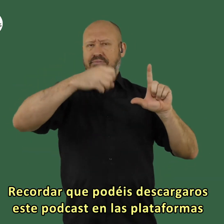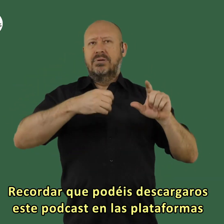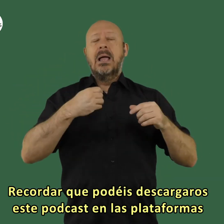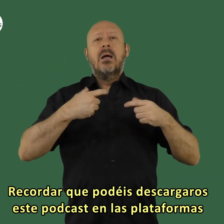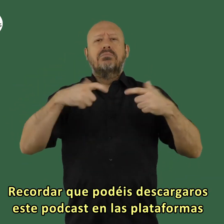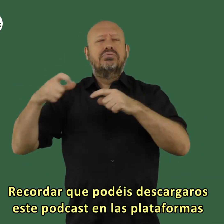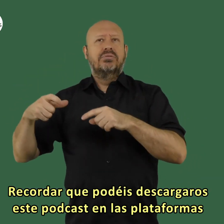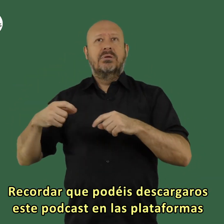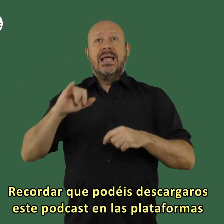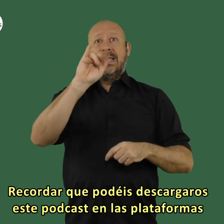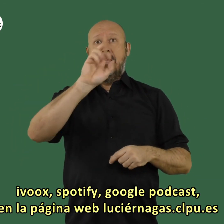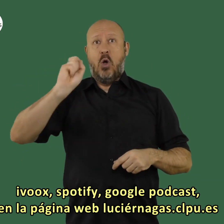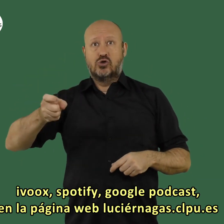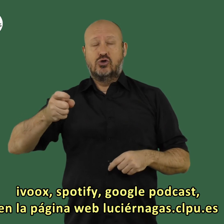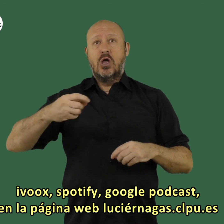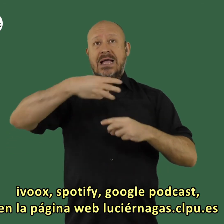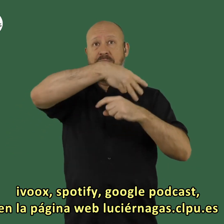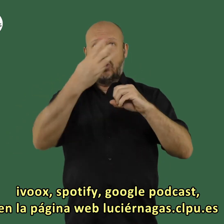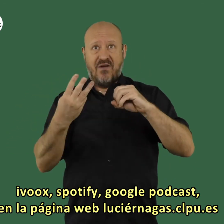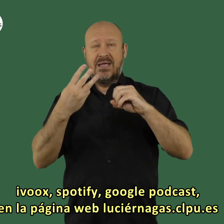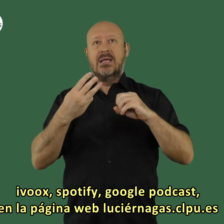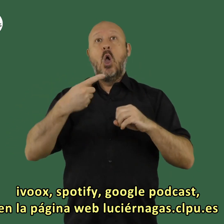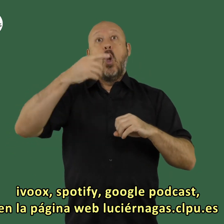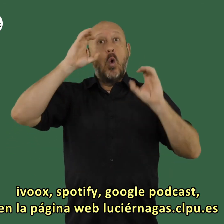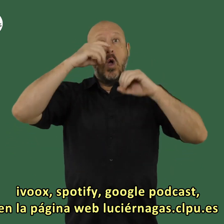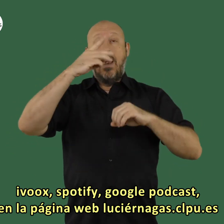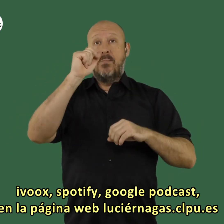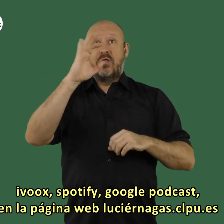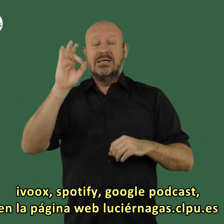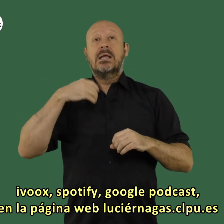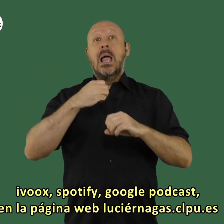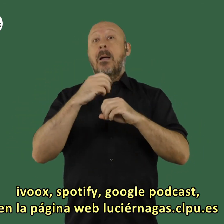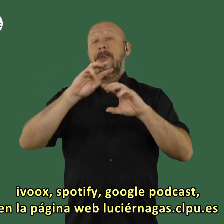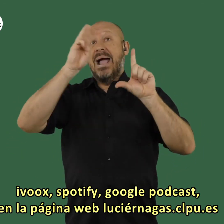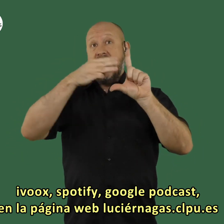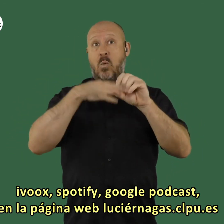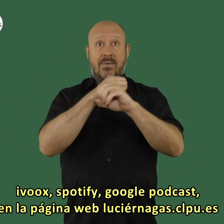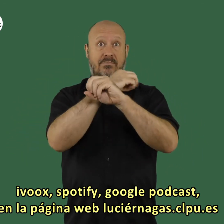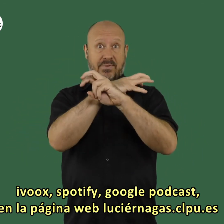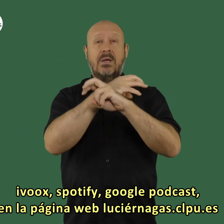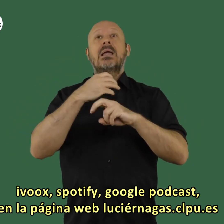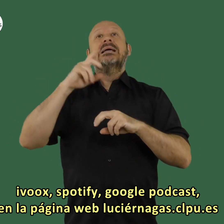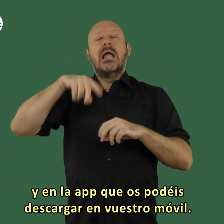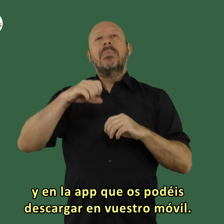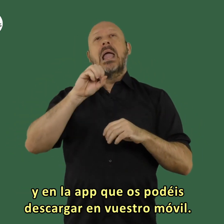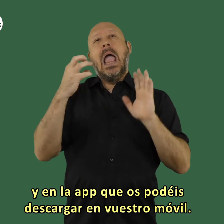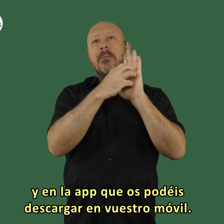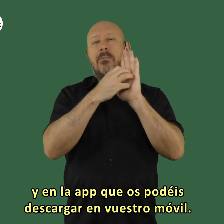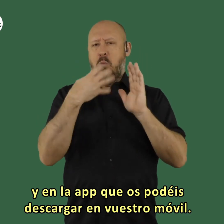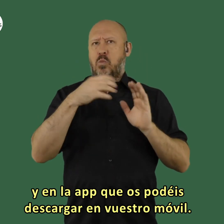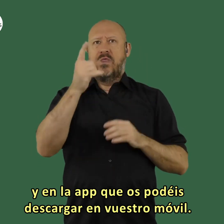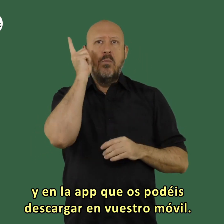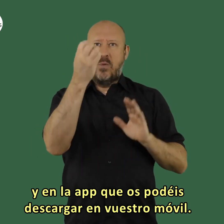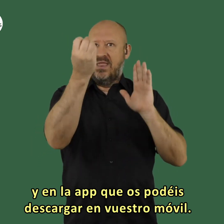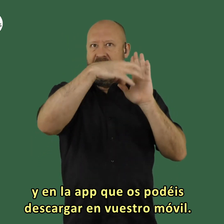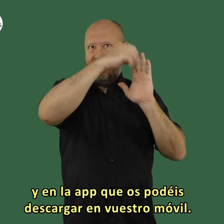que podéis descargaros este podcast en las plataformas ivox spotify google podcast en la página web luciérnagas punto clpu punto es y en la